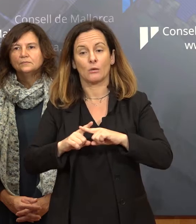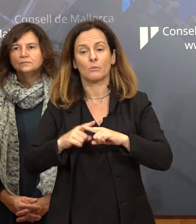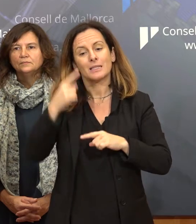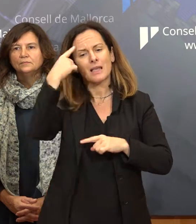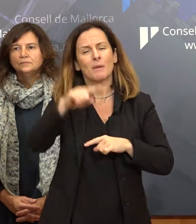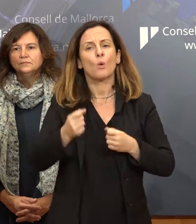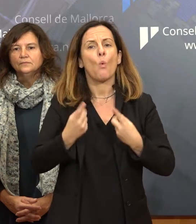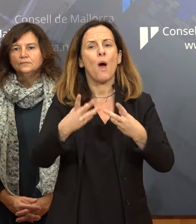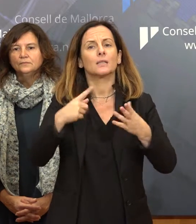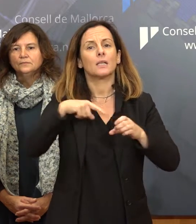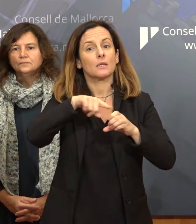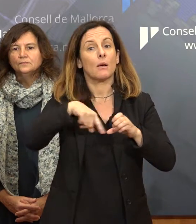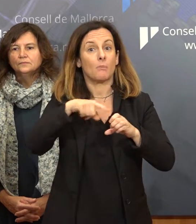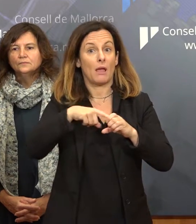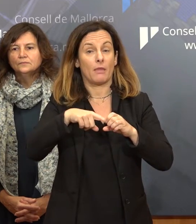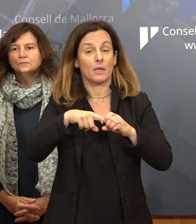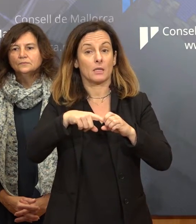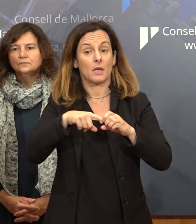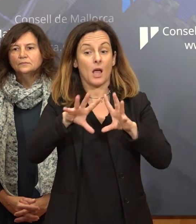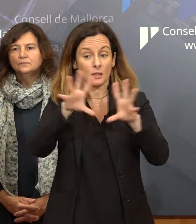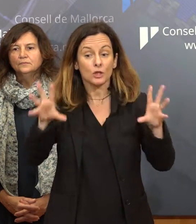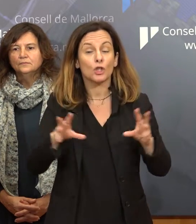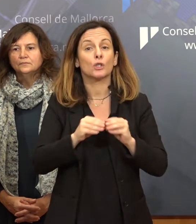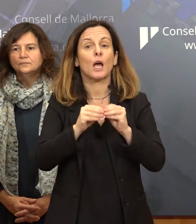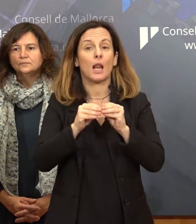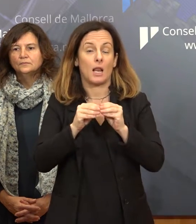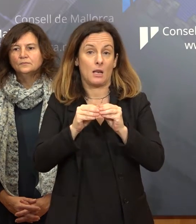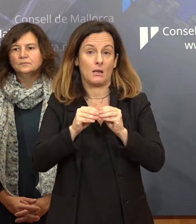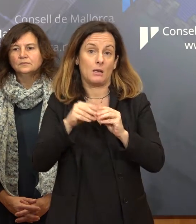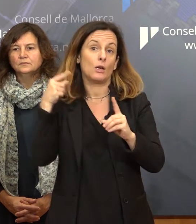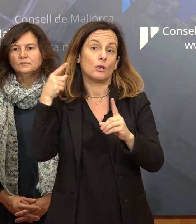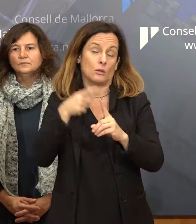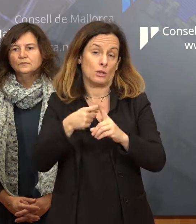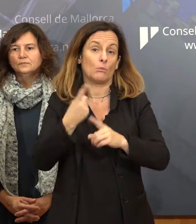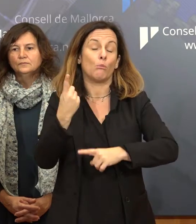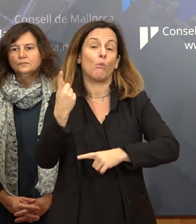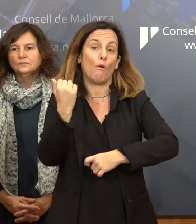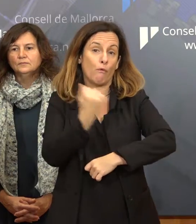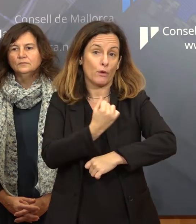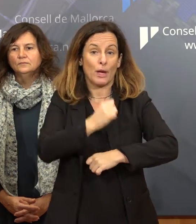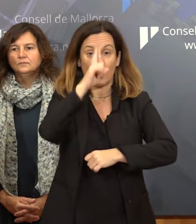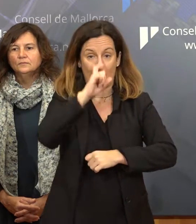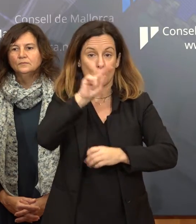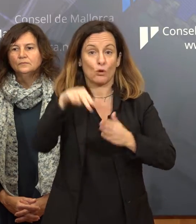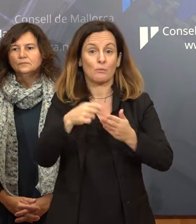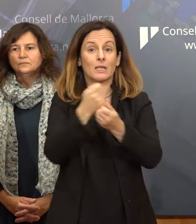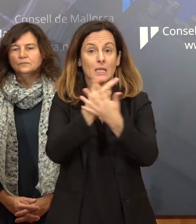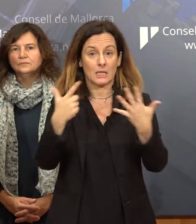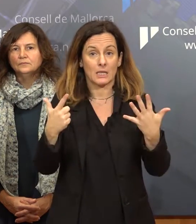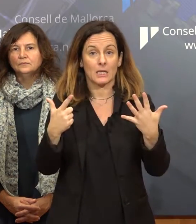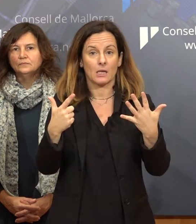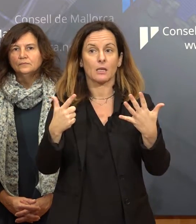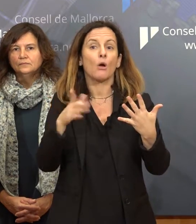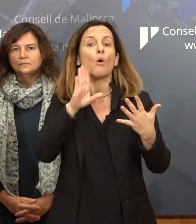les places que constitueixen l'oferta pública d'ocupació de personal funcionari per l'any 2017 es va